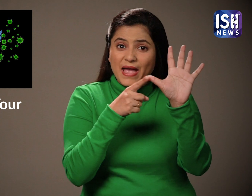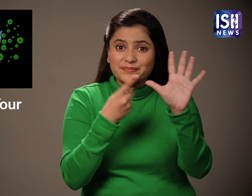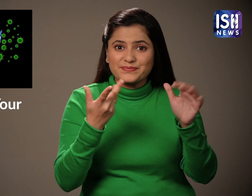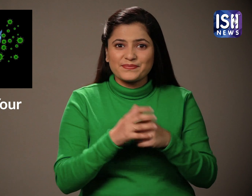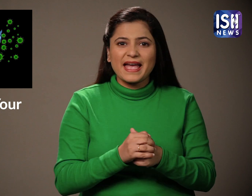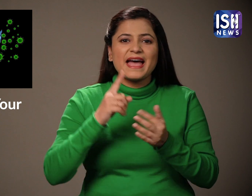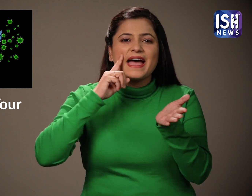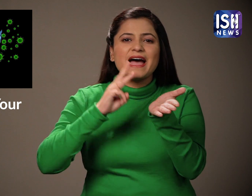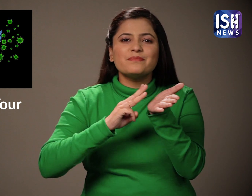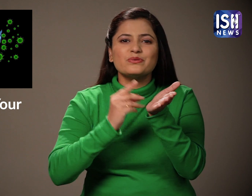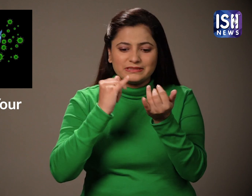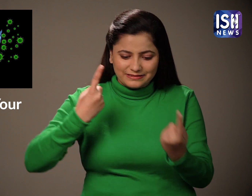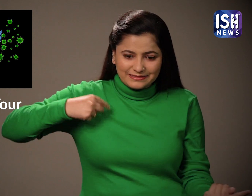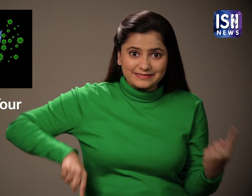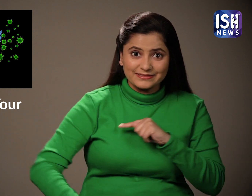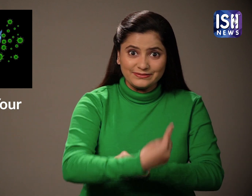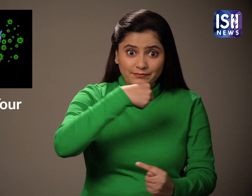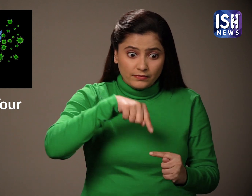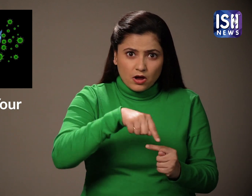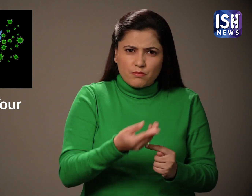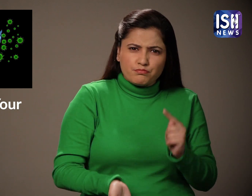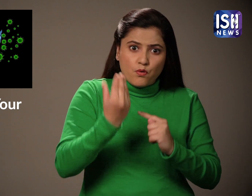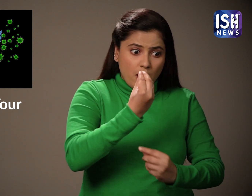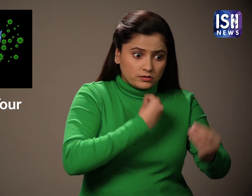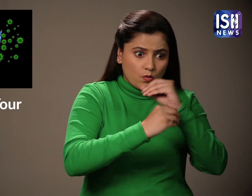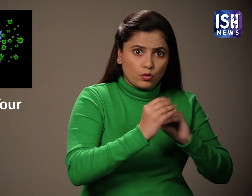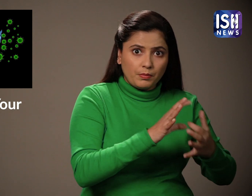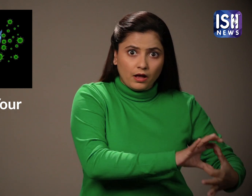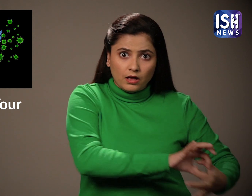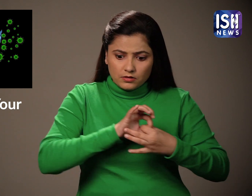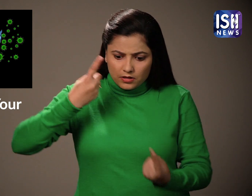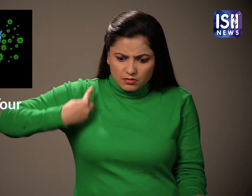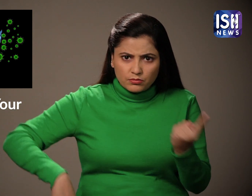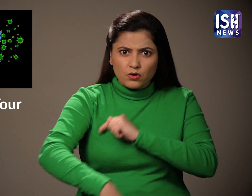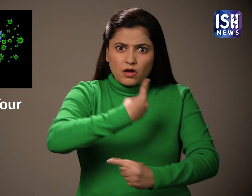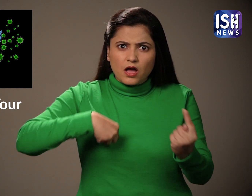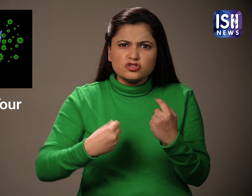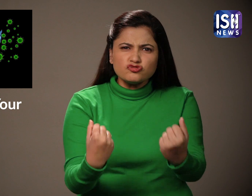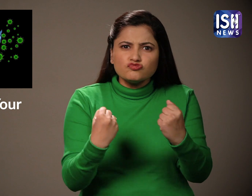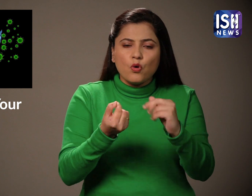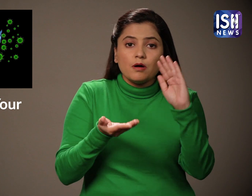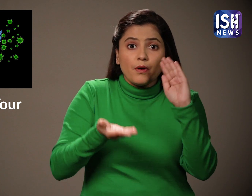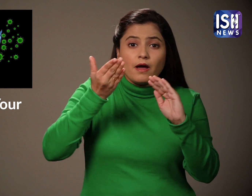मूर्मुरा, रोग प्रतिरोगदक शम्ता को भी बढ़ावा देता है और बुखार, संक्रमन,